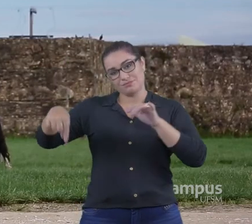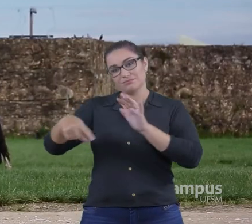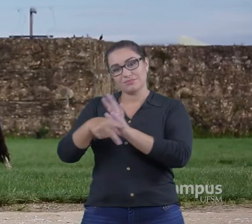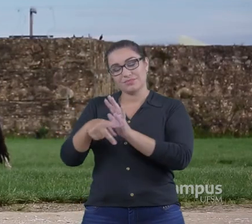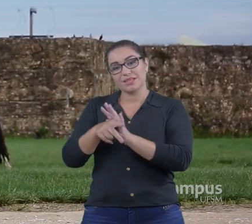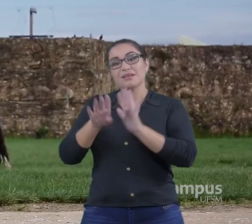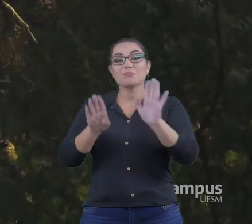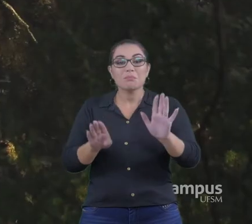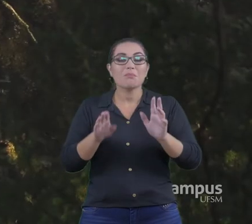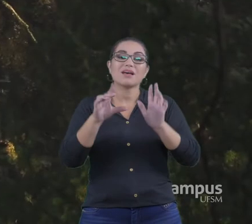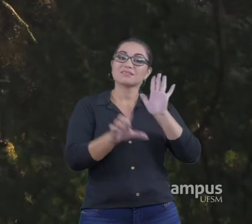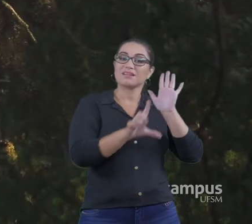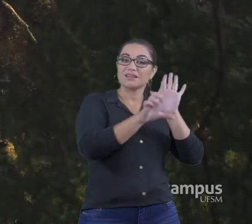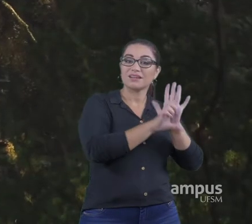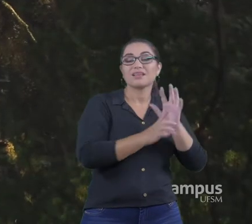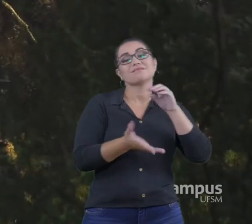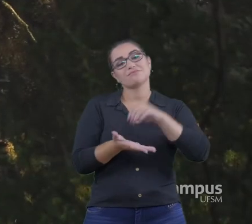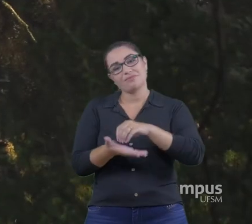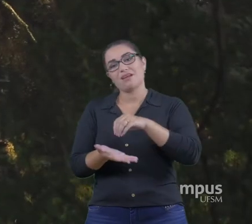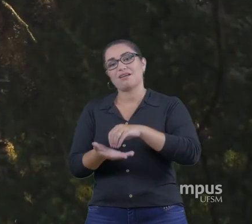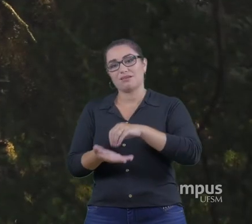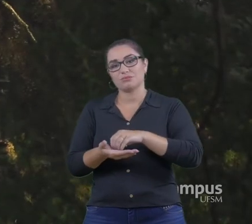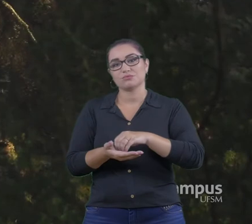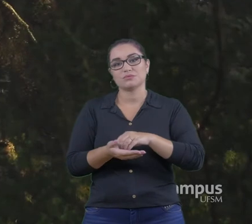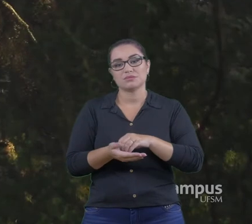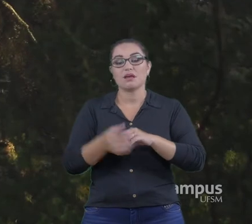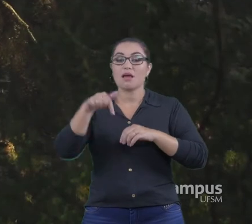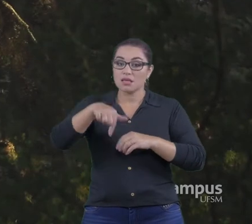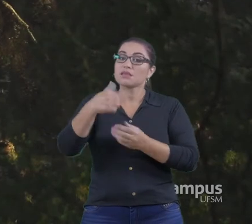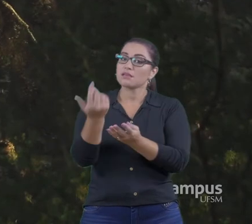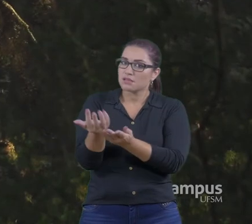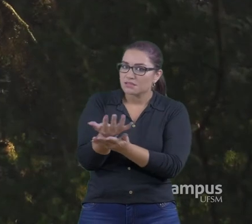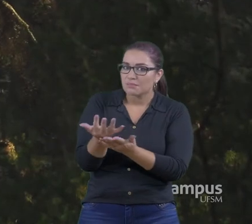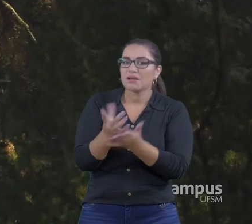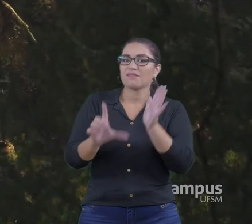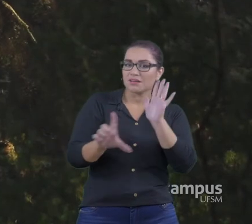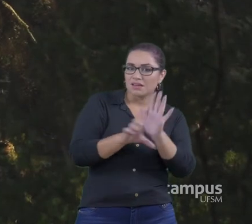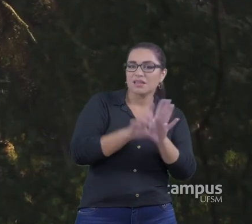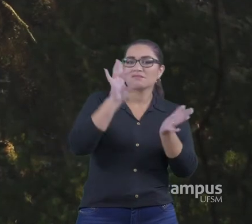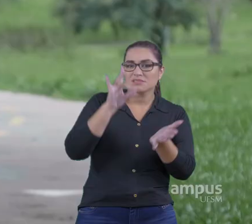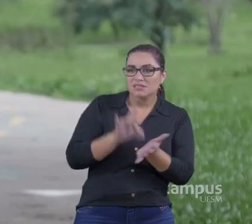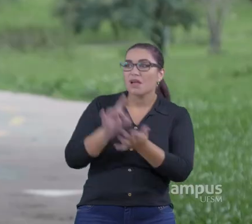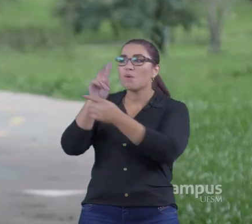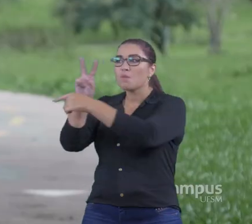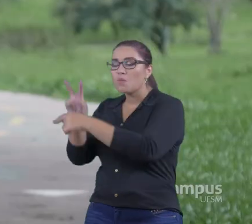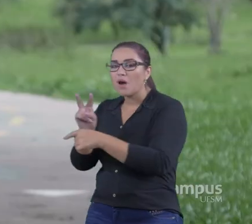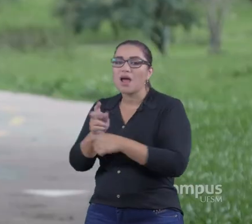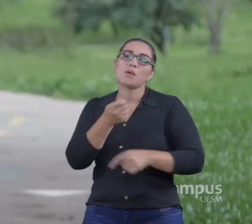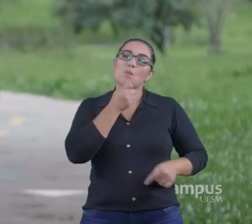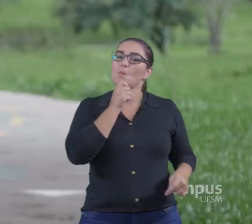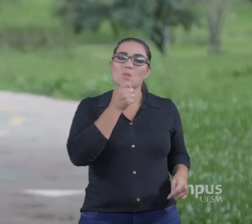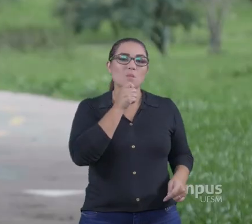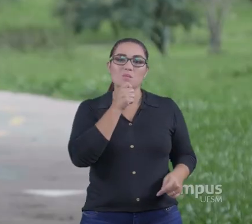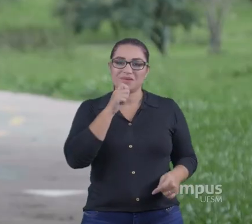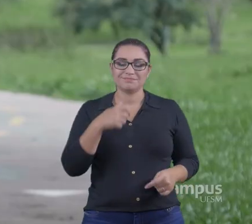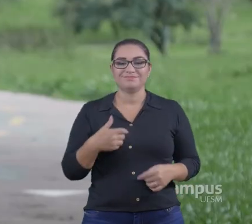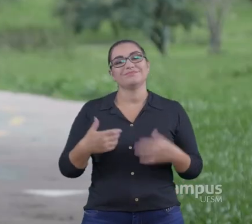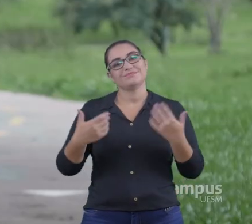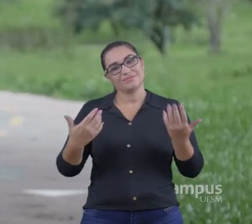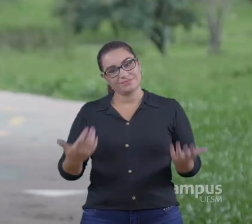termos De legislação Caçapava Ainda não tem Nenhuma unidade De conservação Na natureza E essas regiões Como a Pedra do